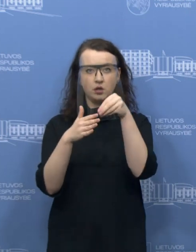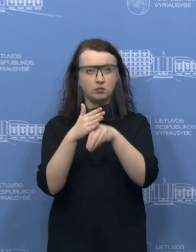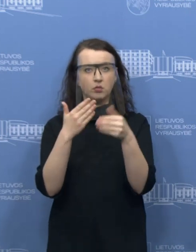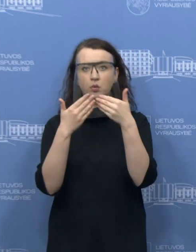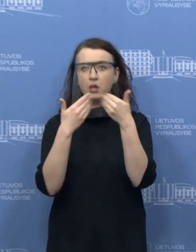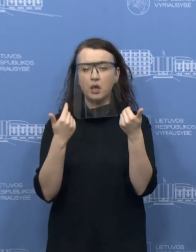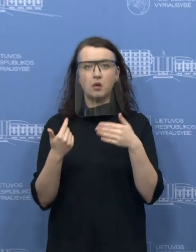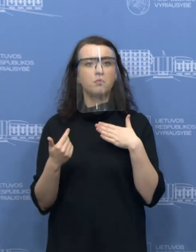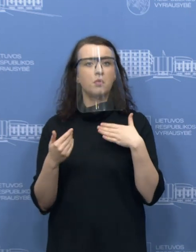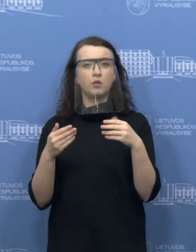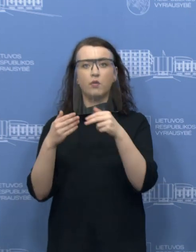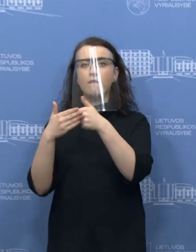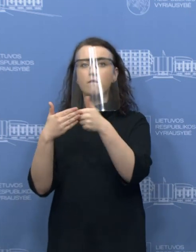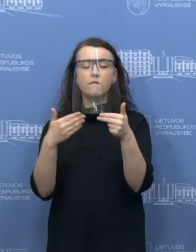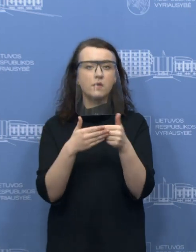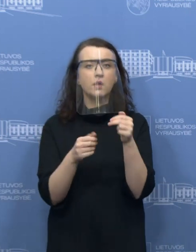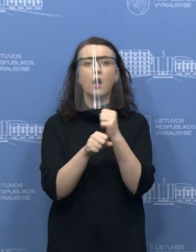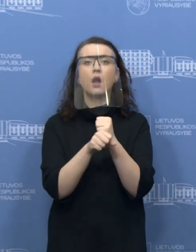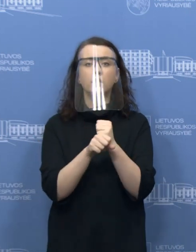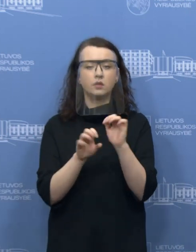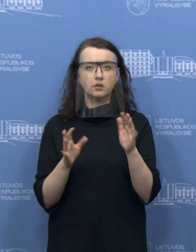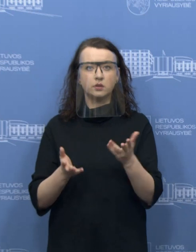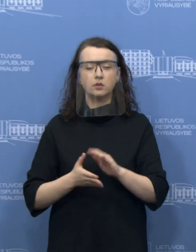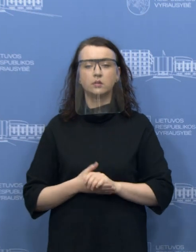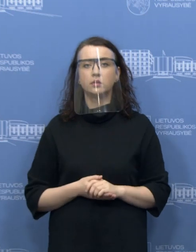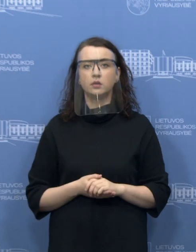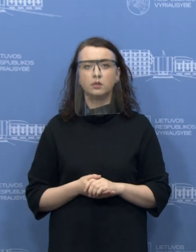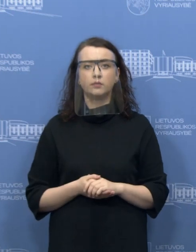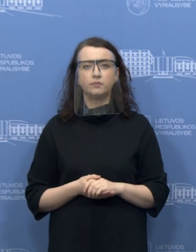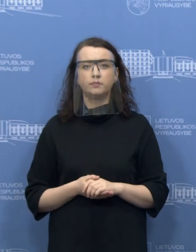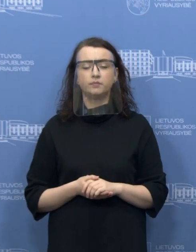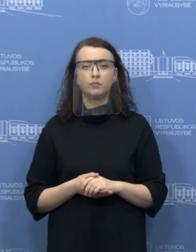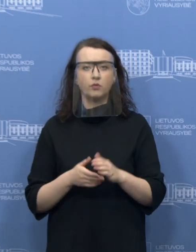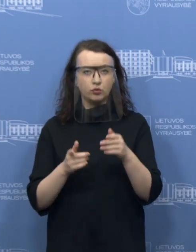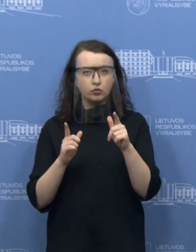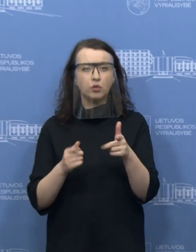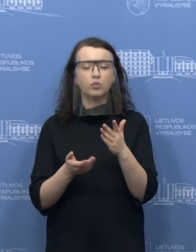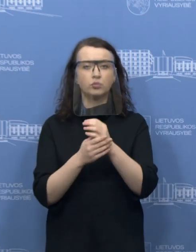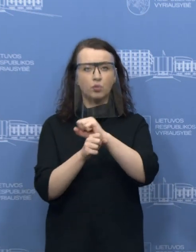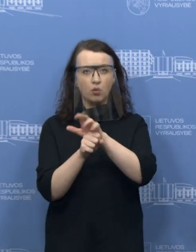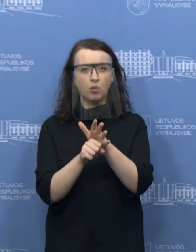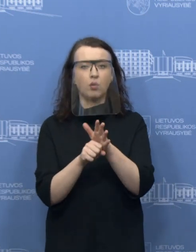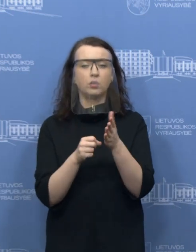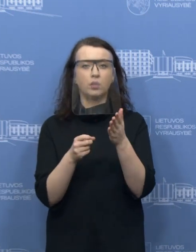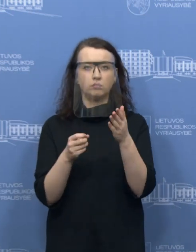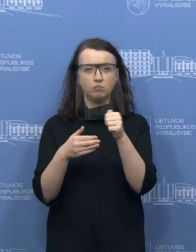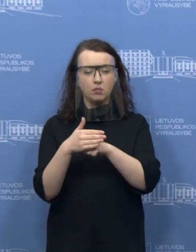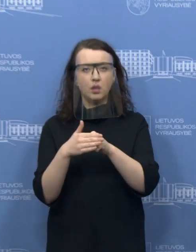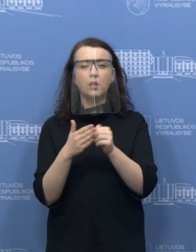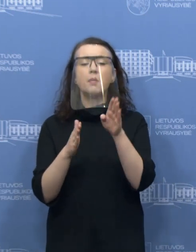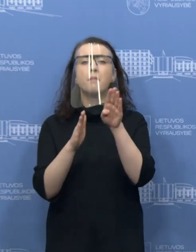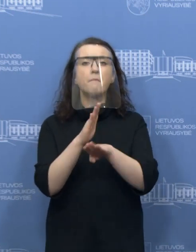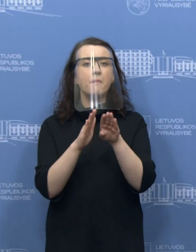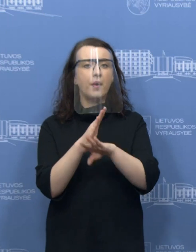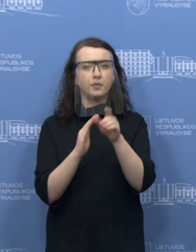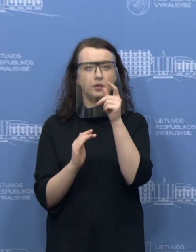pat mano ir turi duomenų, kad yra nukentėję nuo ekstremalios padėties, labai paprasta.